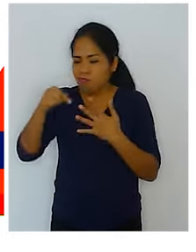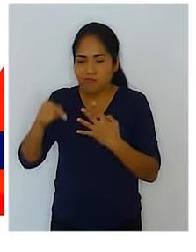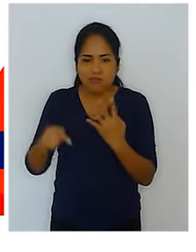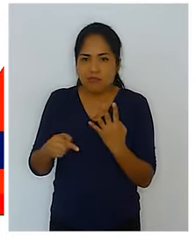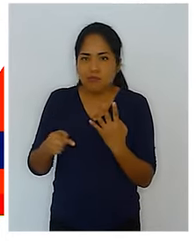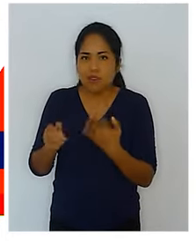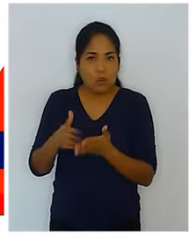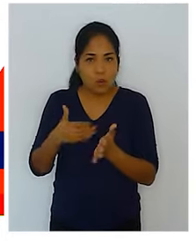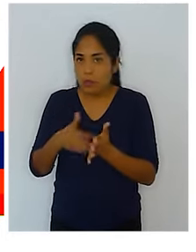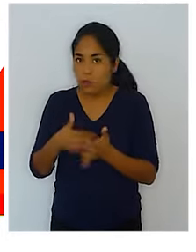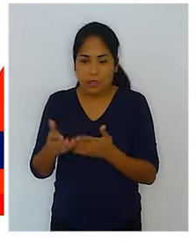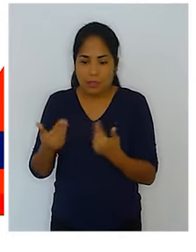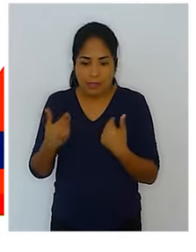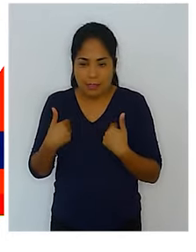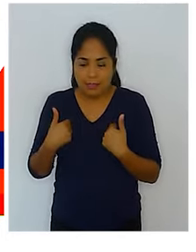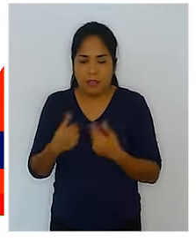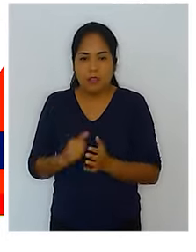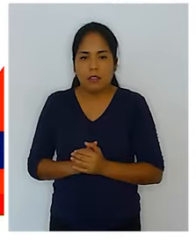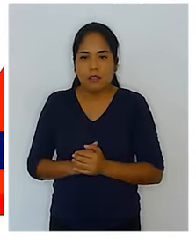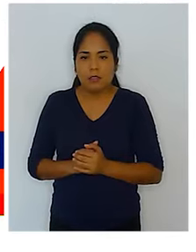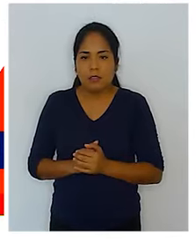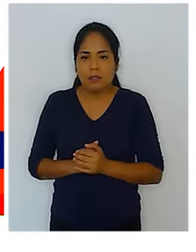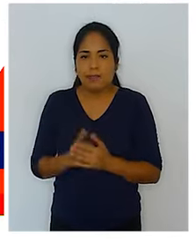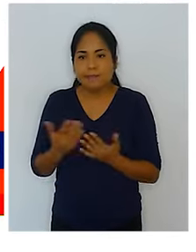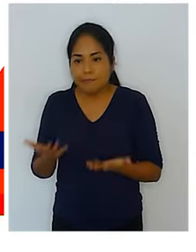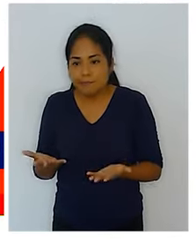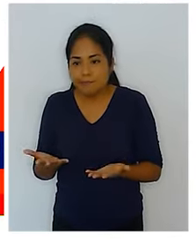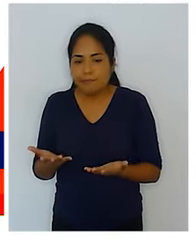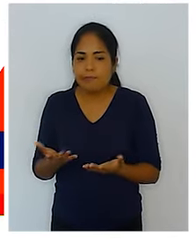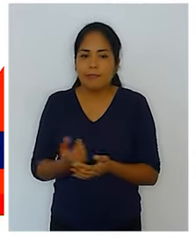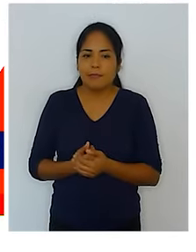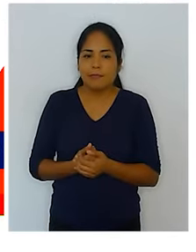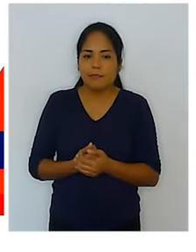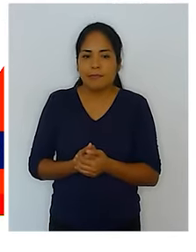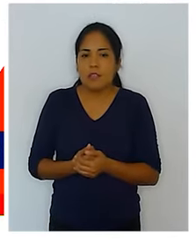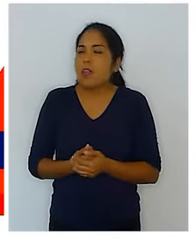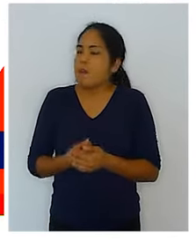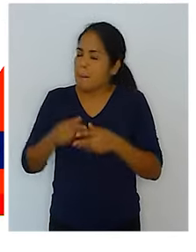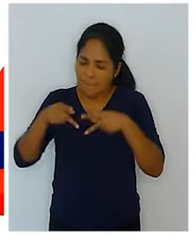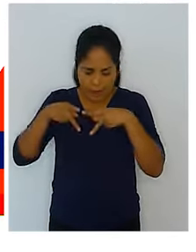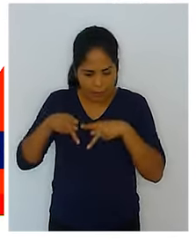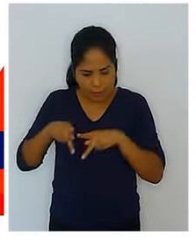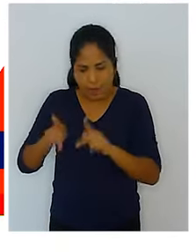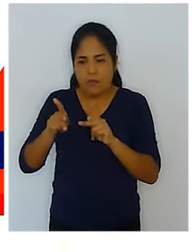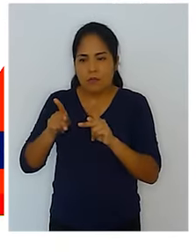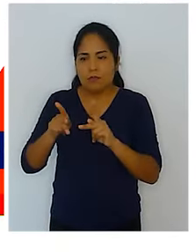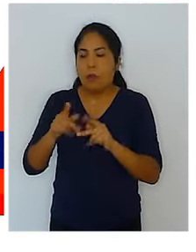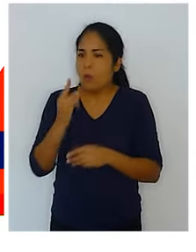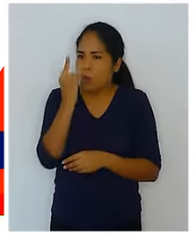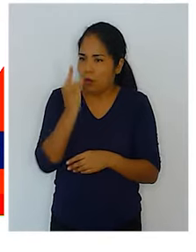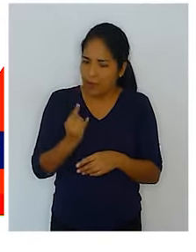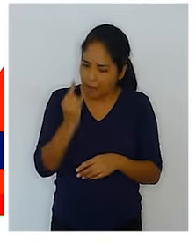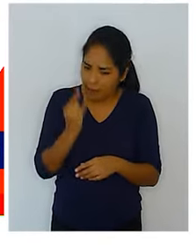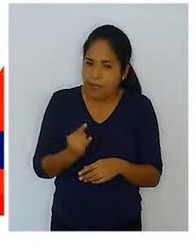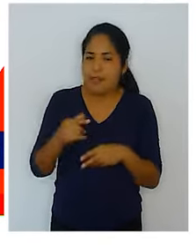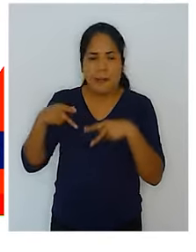ninguno de estos documentos que acabo de señalar, los tuviera, de manera excepcional, entendiendo que